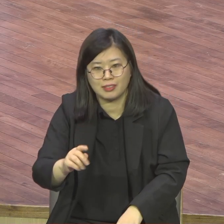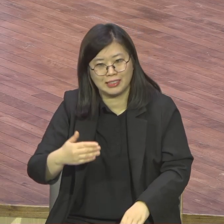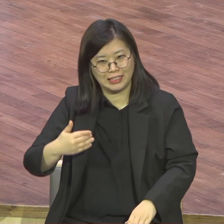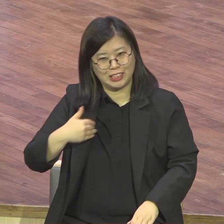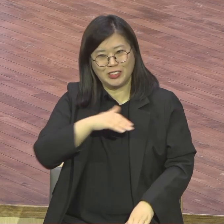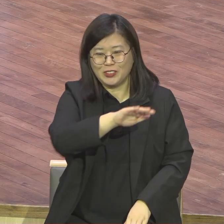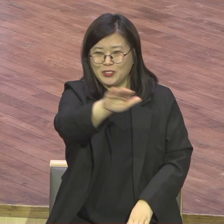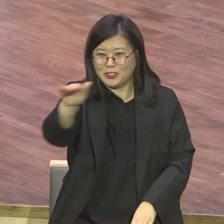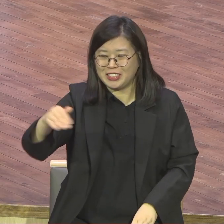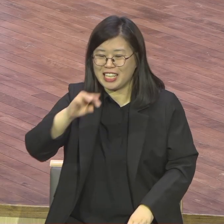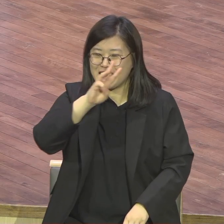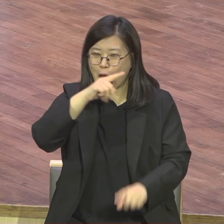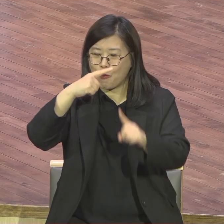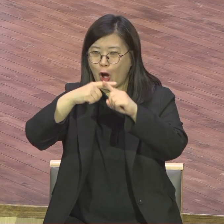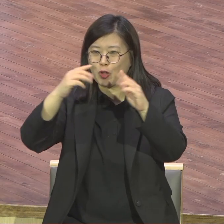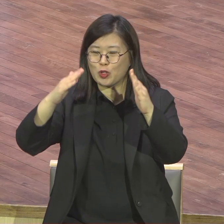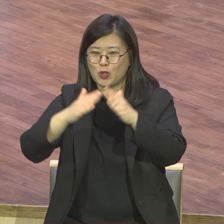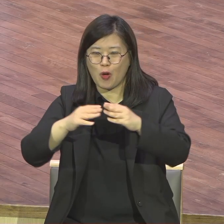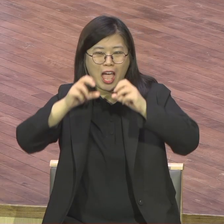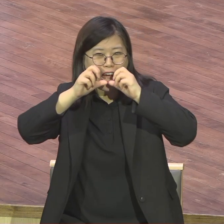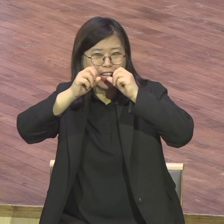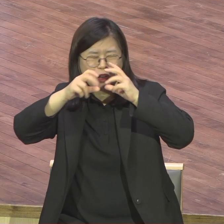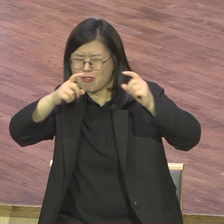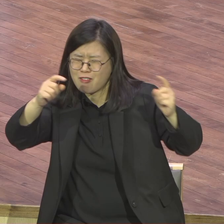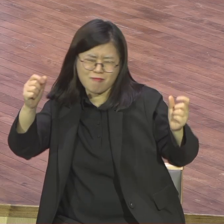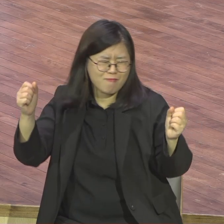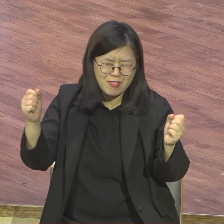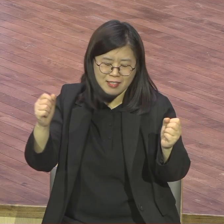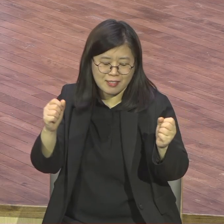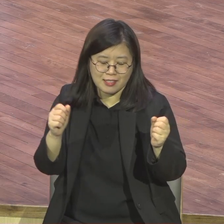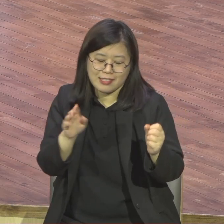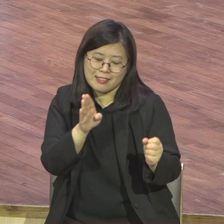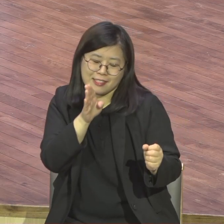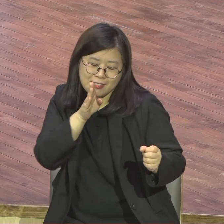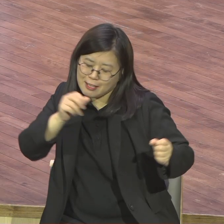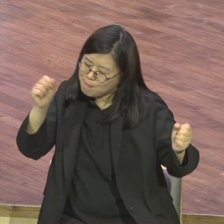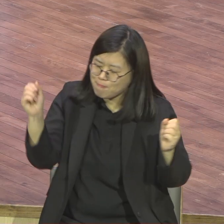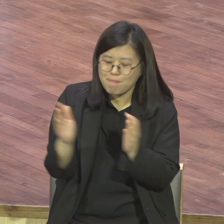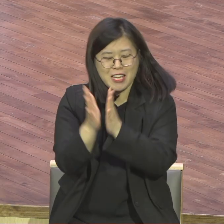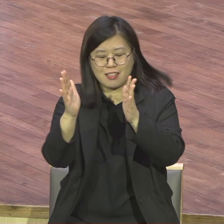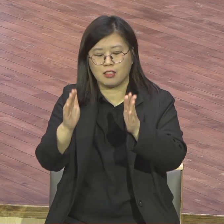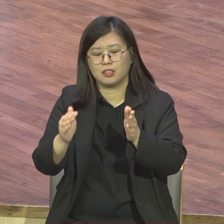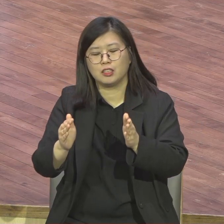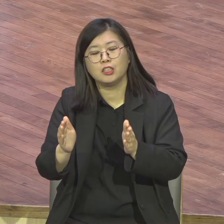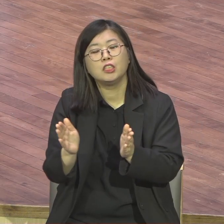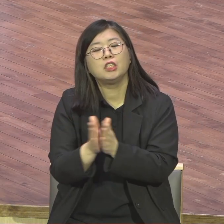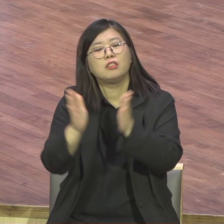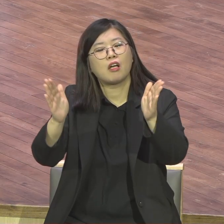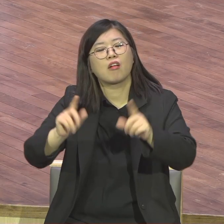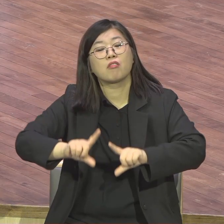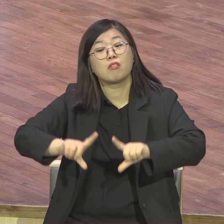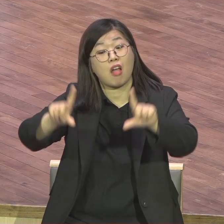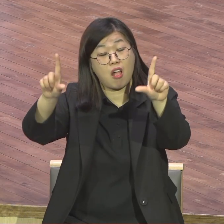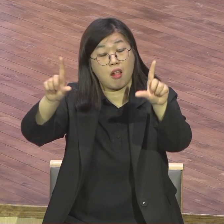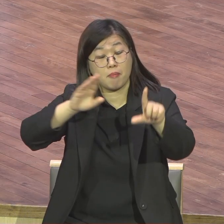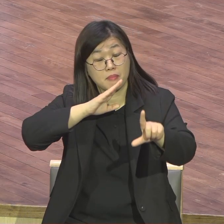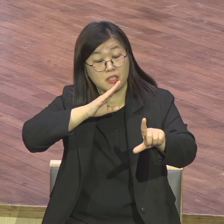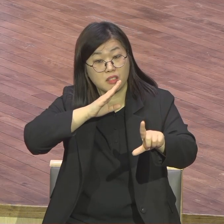성교를 본격적으로 이제는 우리 교회가 하게 되는데 지금 유니월드에서요 지금